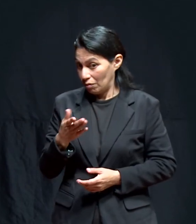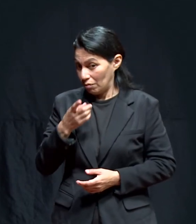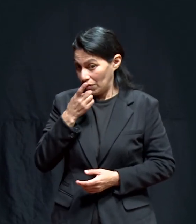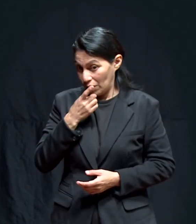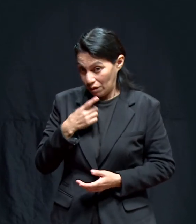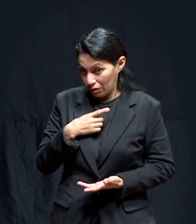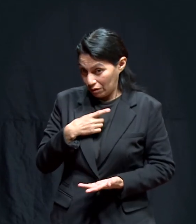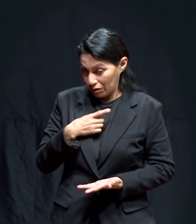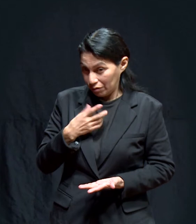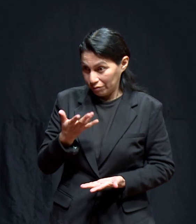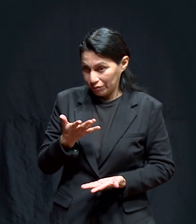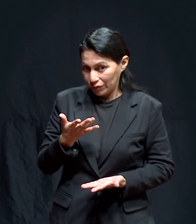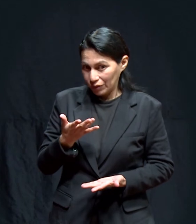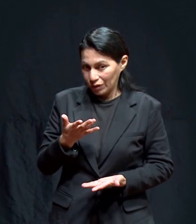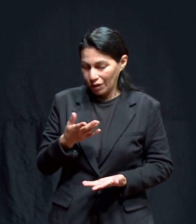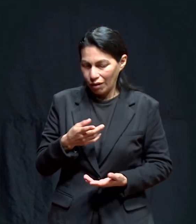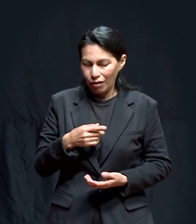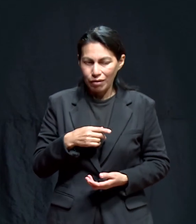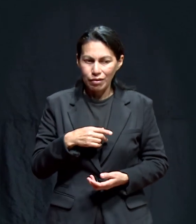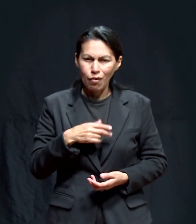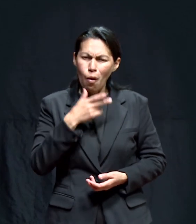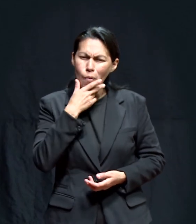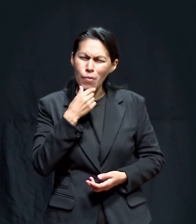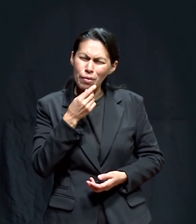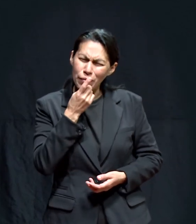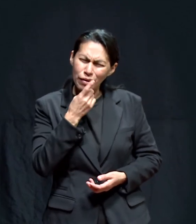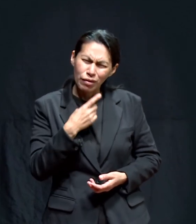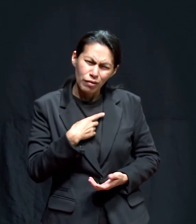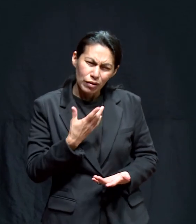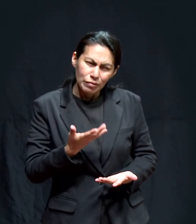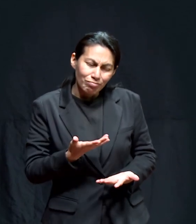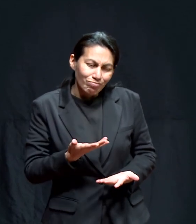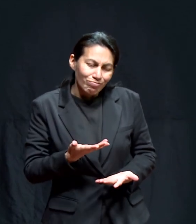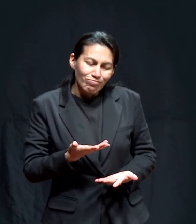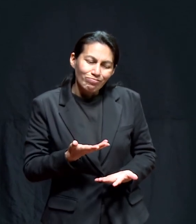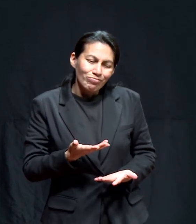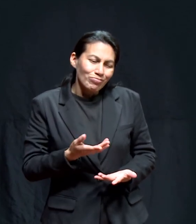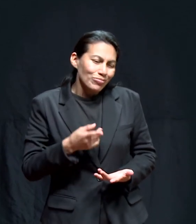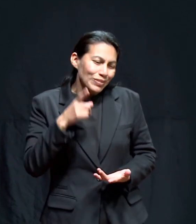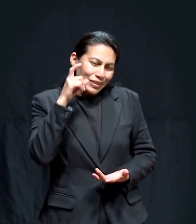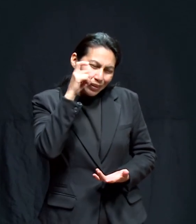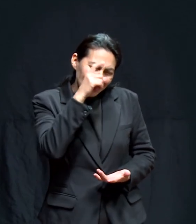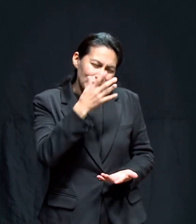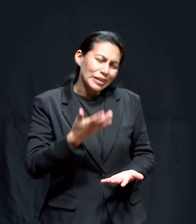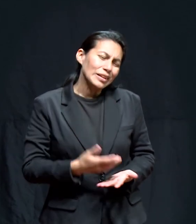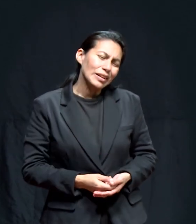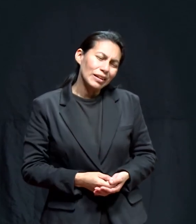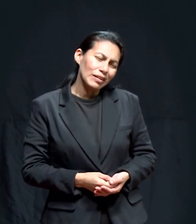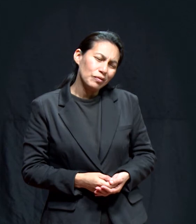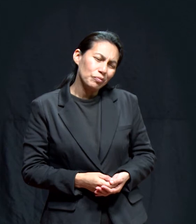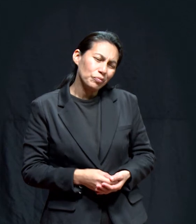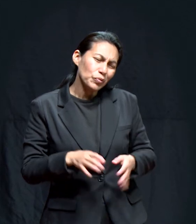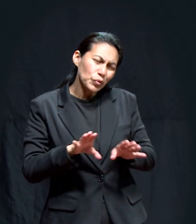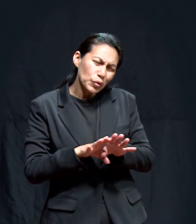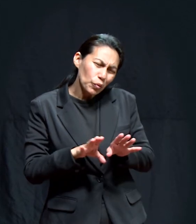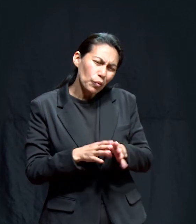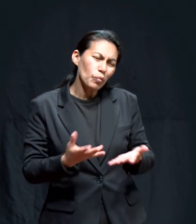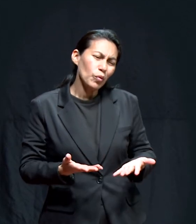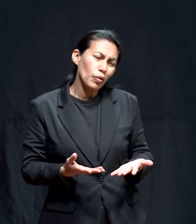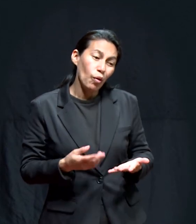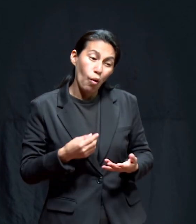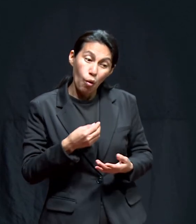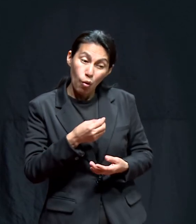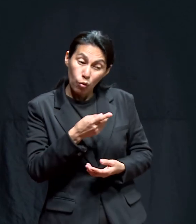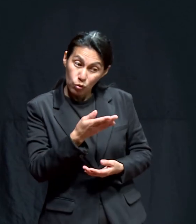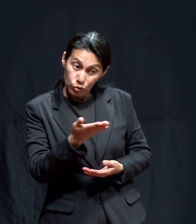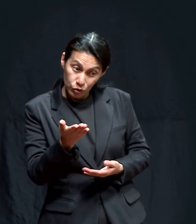Si se me la pone muy difícil, muchachita, me la pone muy difícil porque si yo le doy el sábado, se imagina